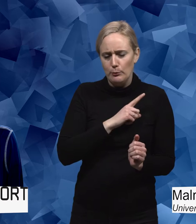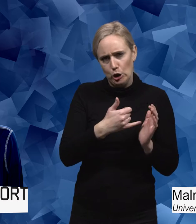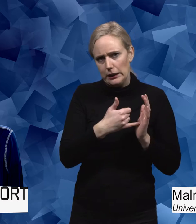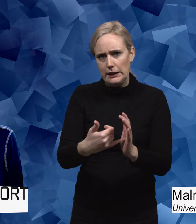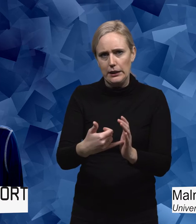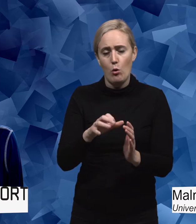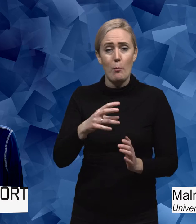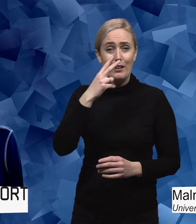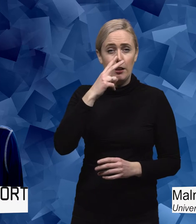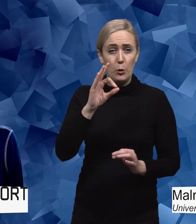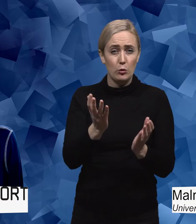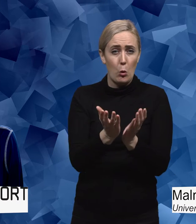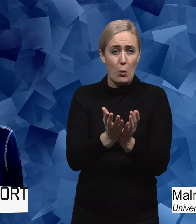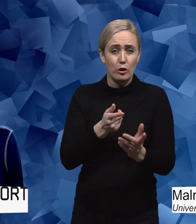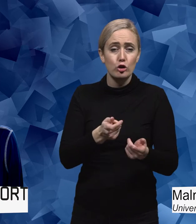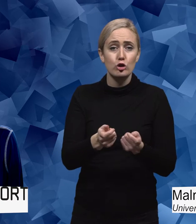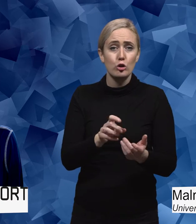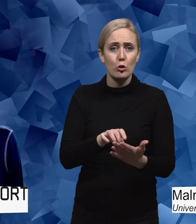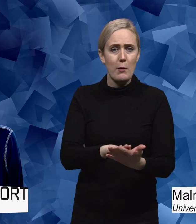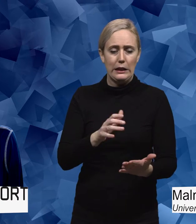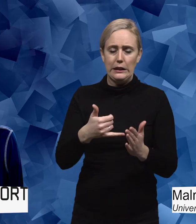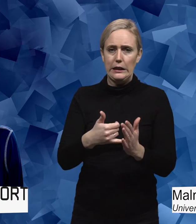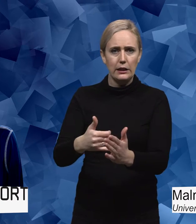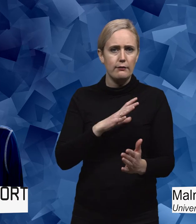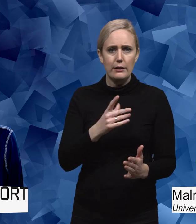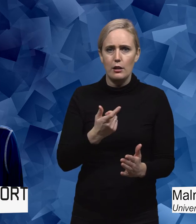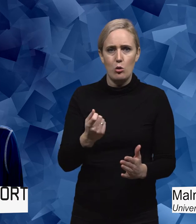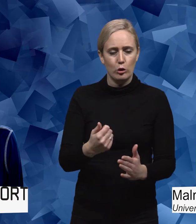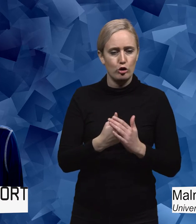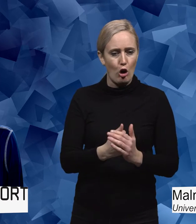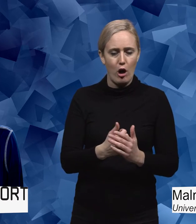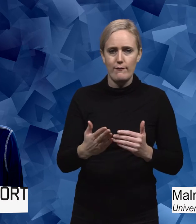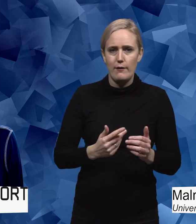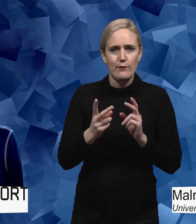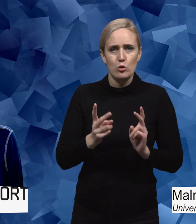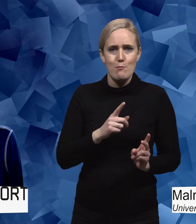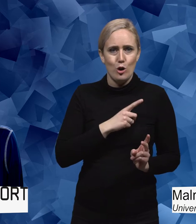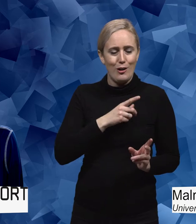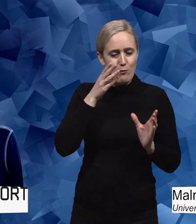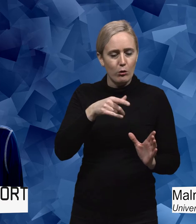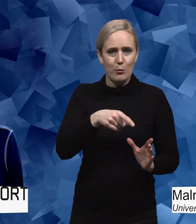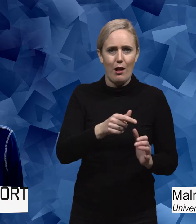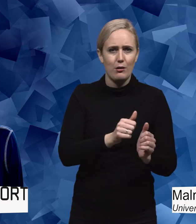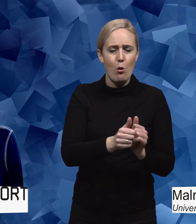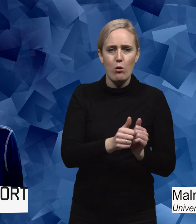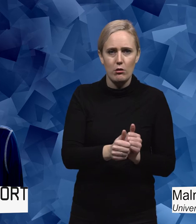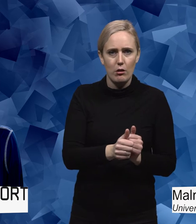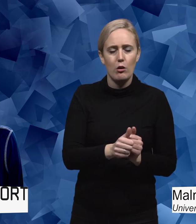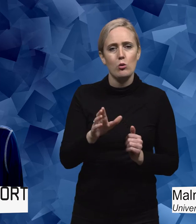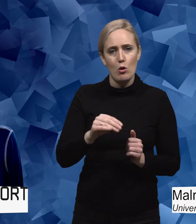styrdokument så finns det inget stöd för den här dominansen. För enligt skolplanen då så ska lärarna skapa